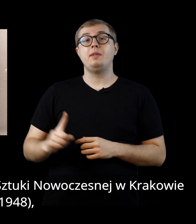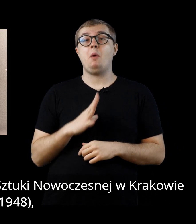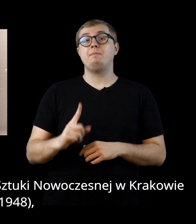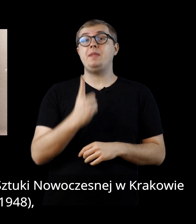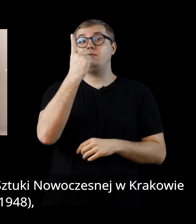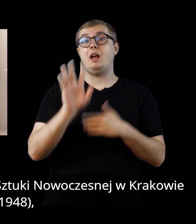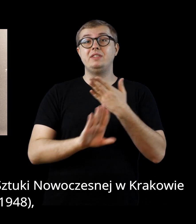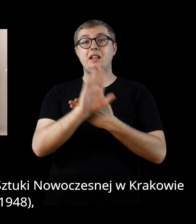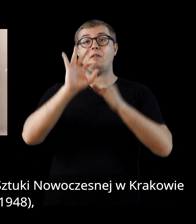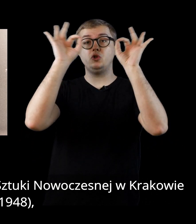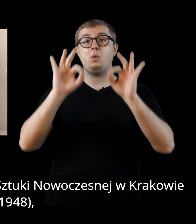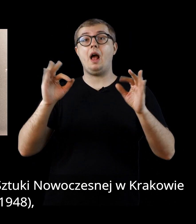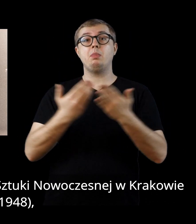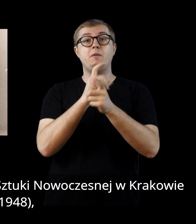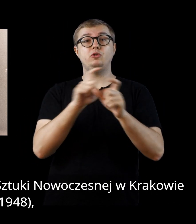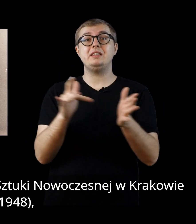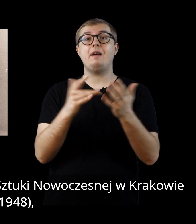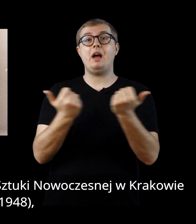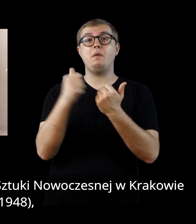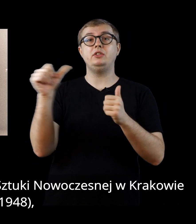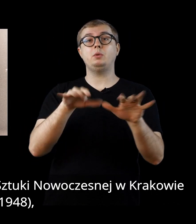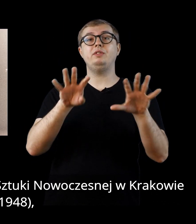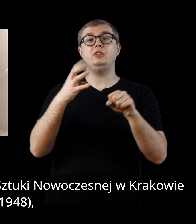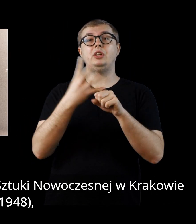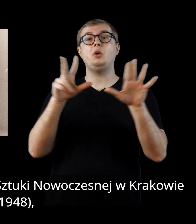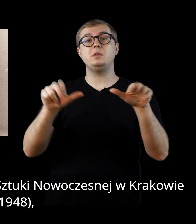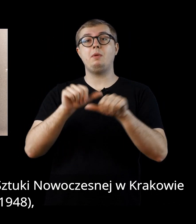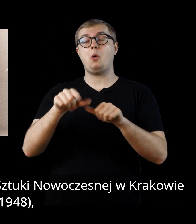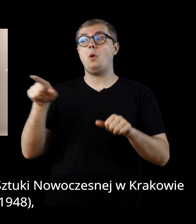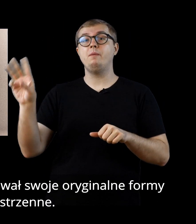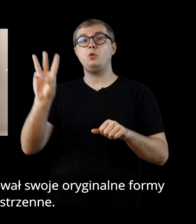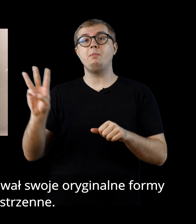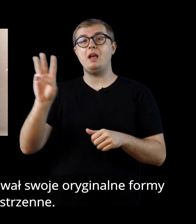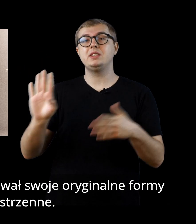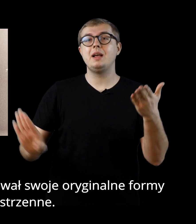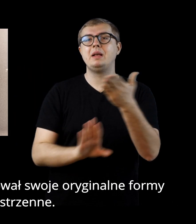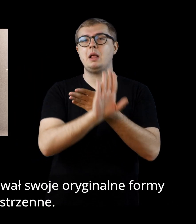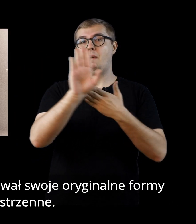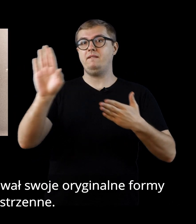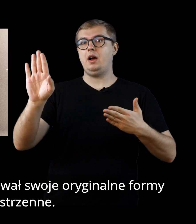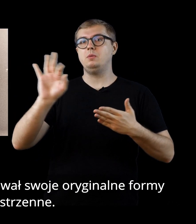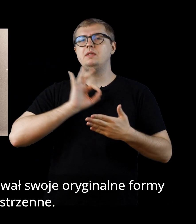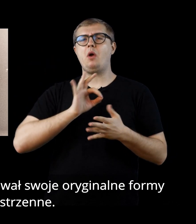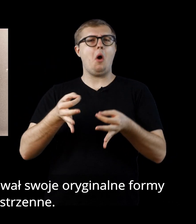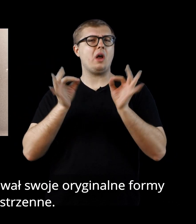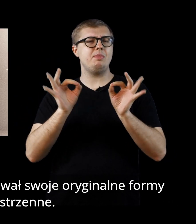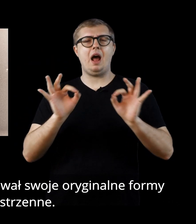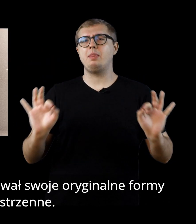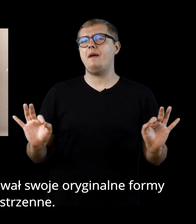Debiutując na pierwszej wystawie sztuki nowoczesnej w Krakowie 1948, Wróblewski zaprezentował swoje oryginalne